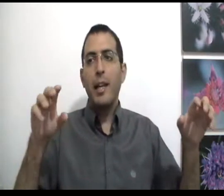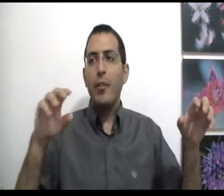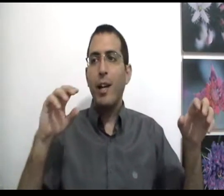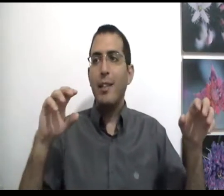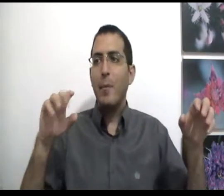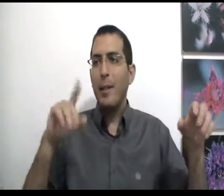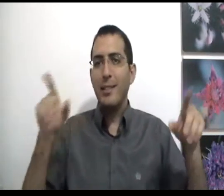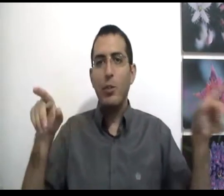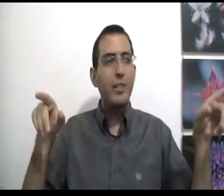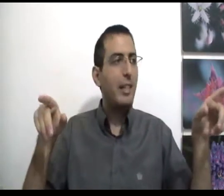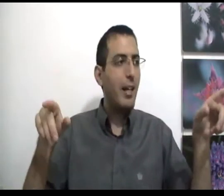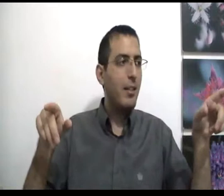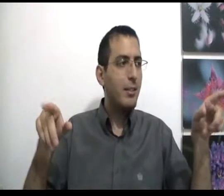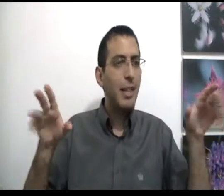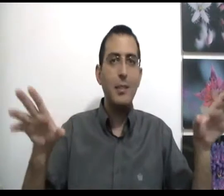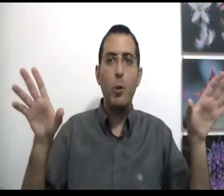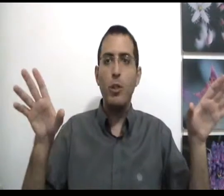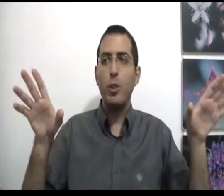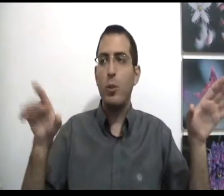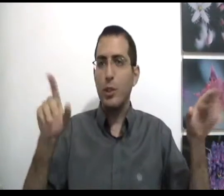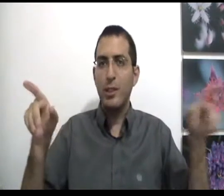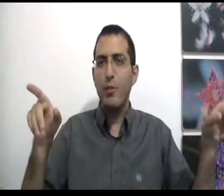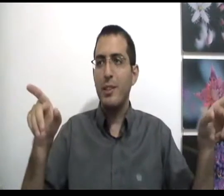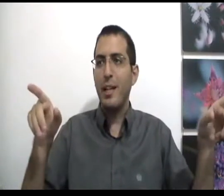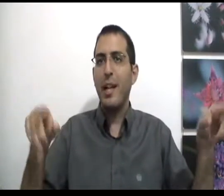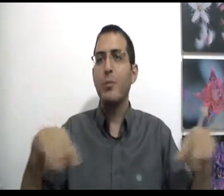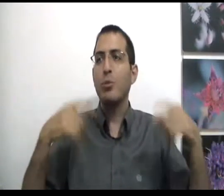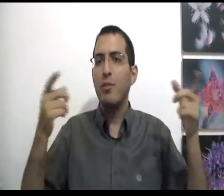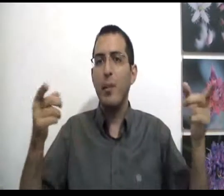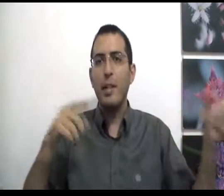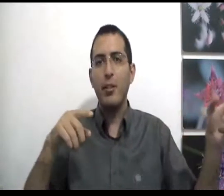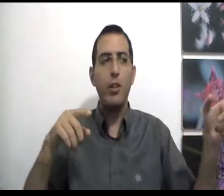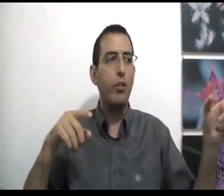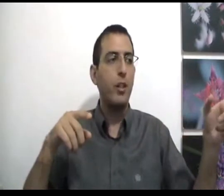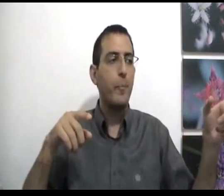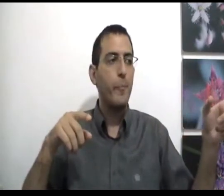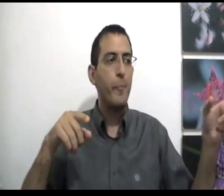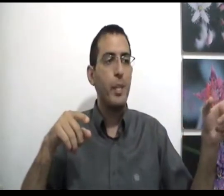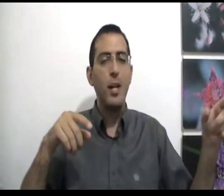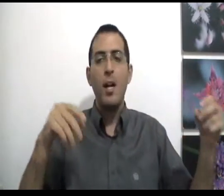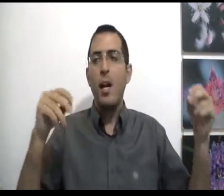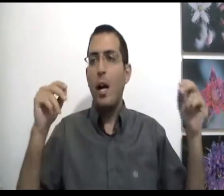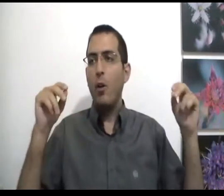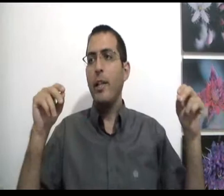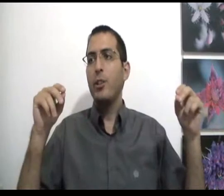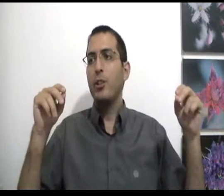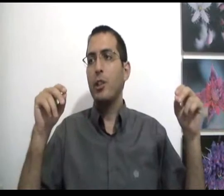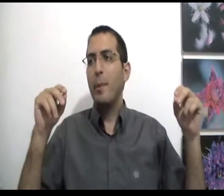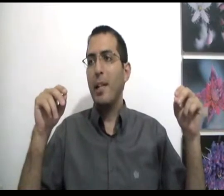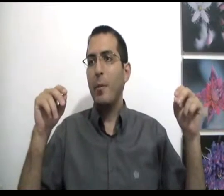כאשר אדם אומר זה טוב וזה רע, זה עצמו העונש שלו. שזה טוב וזה רע כי אז הוא סובל מכך שיש רע העונש כשבן אדם